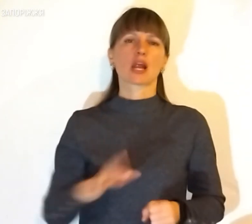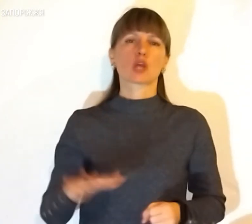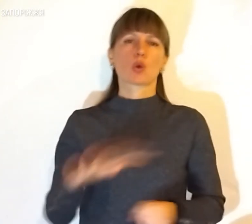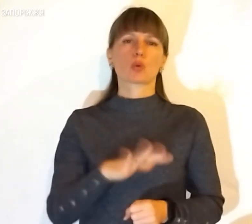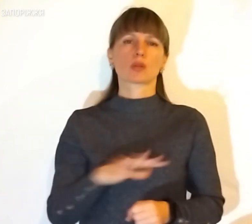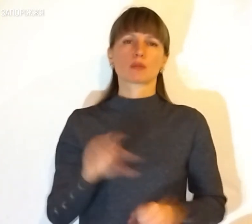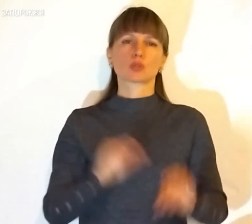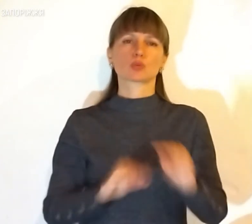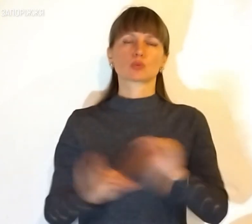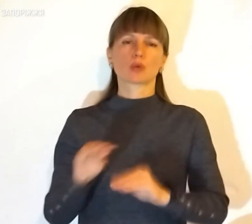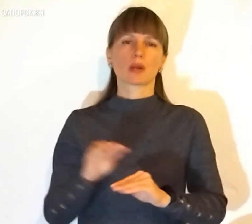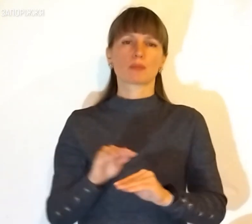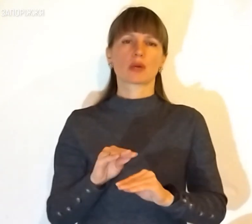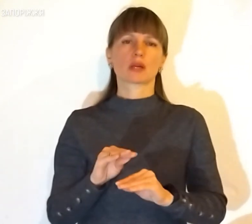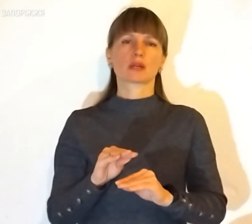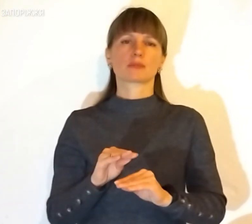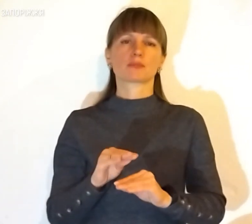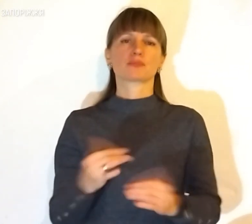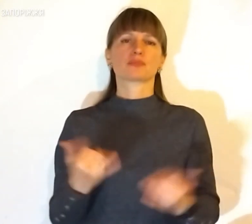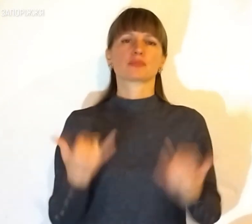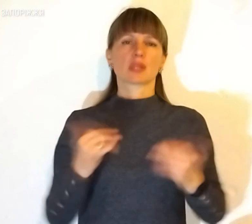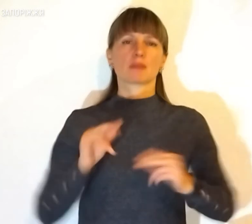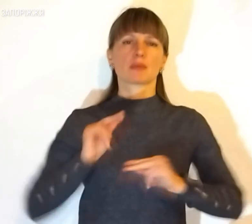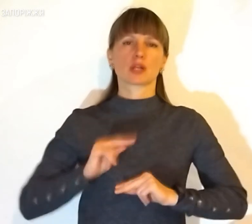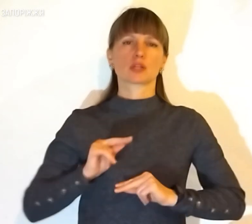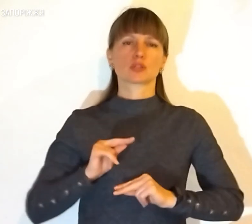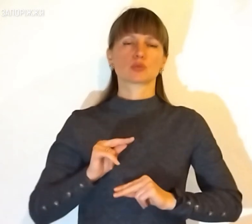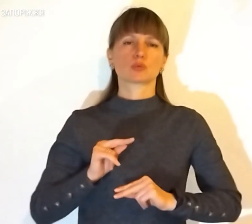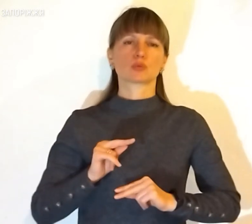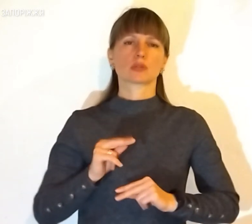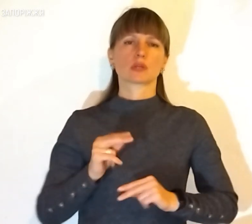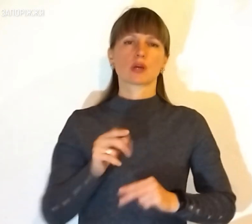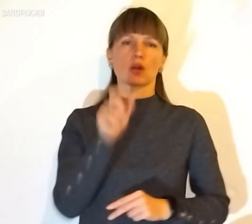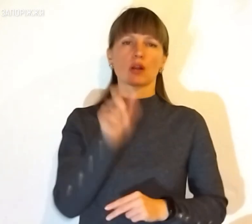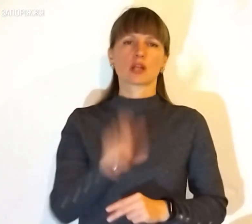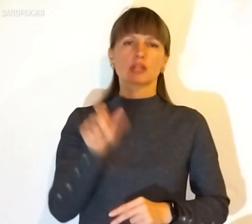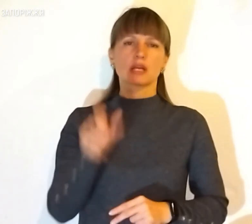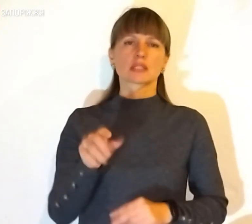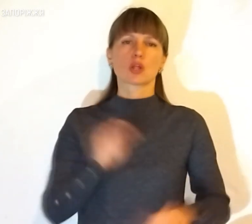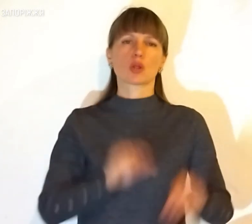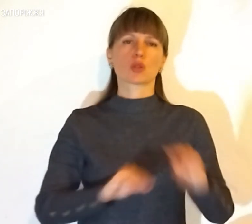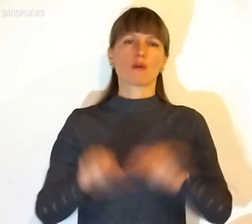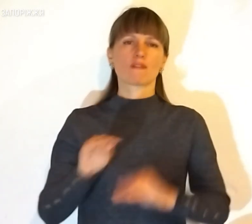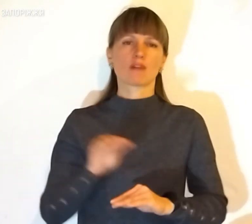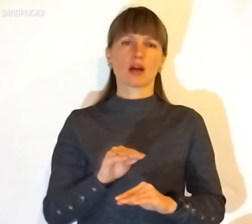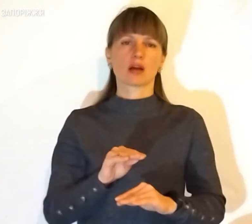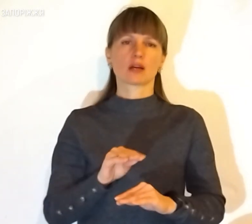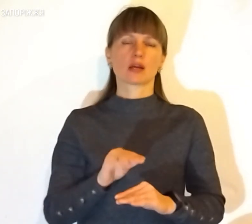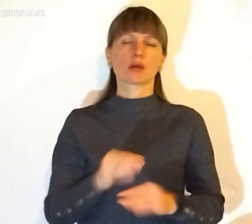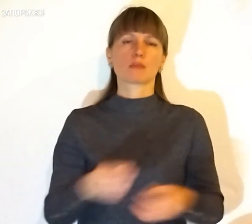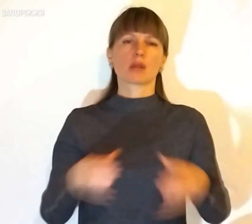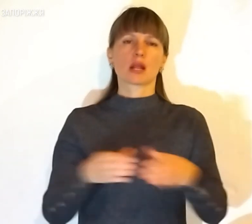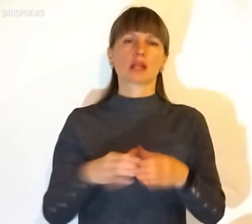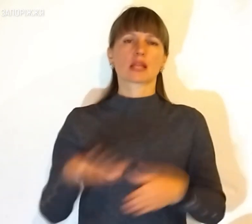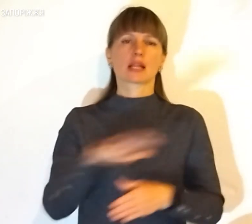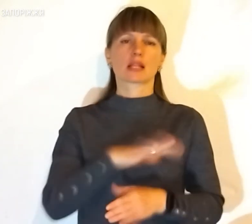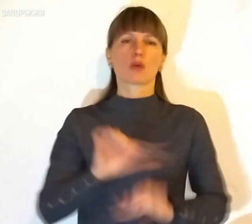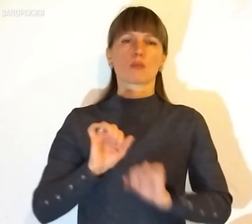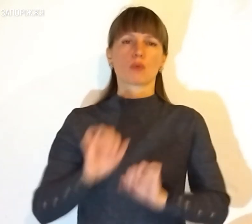структурами. Зараз працює цивільна військова складова, тобто, бригада територіальної оборони